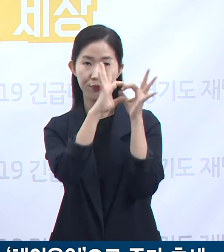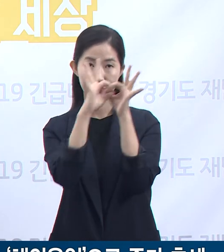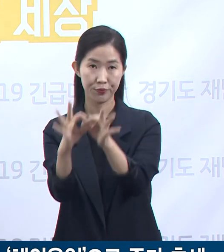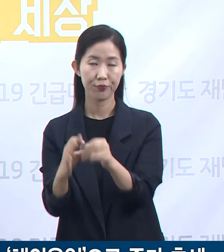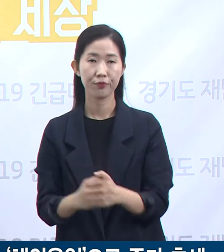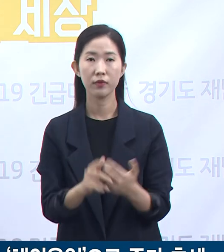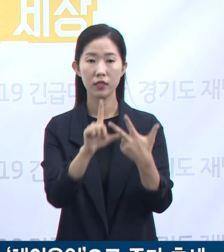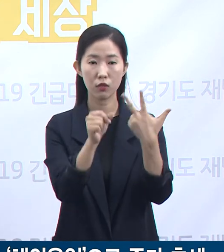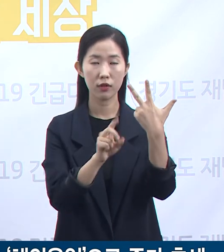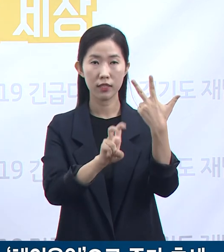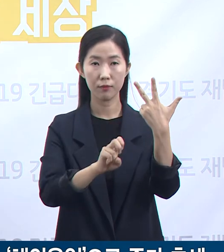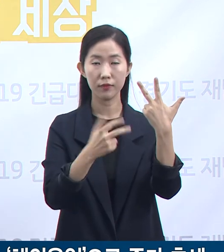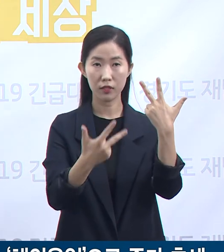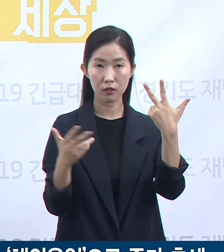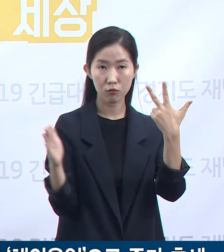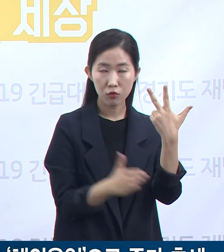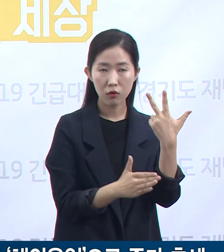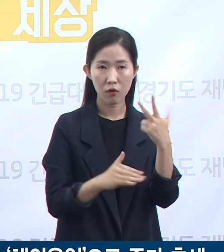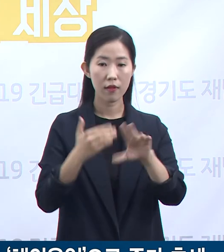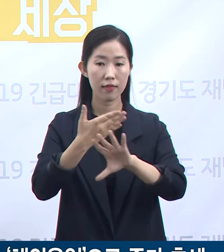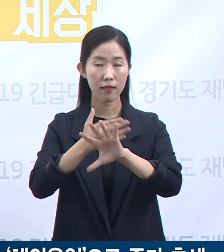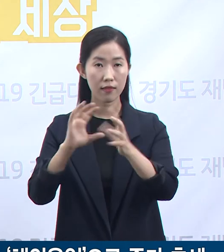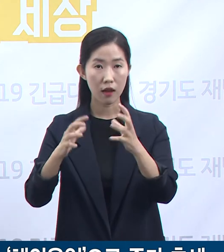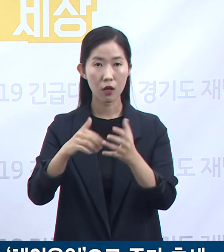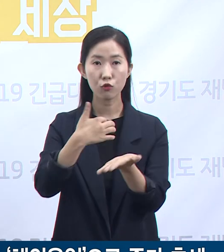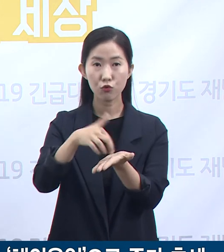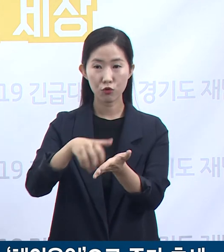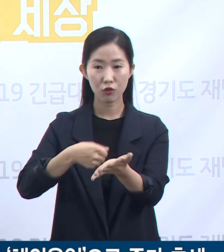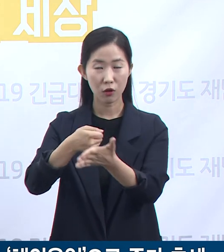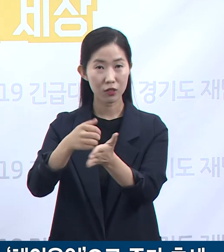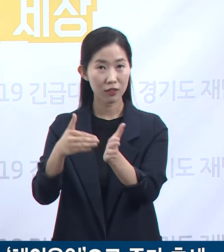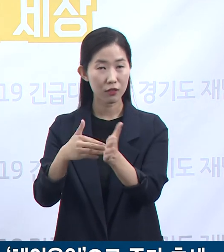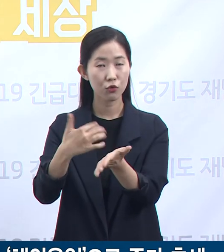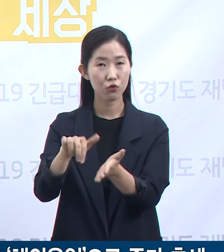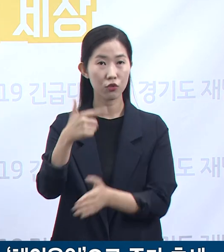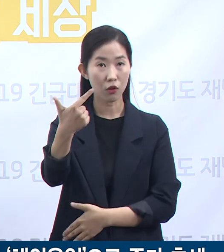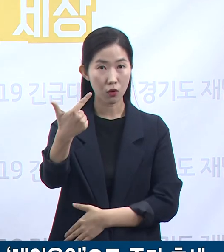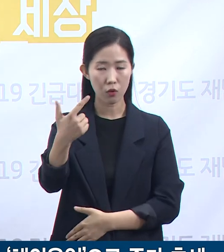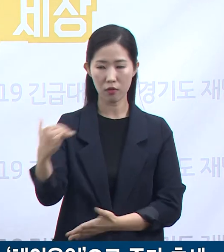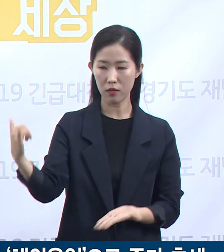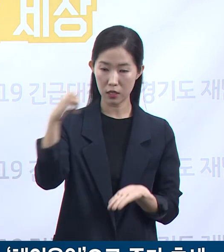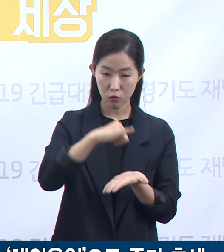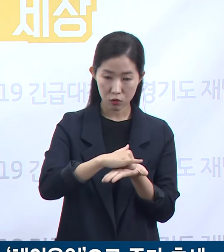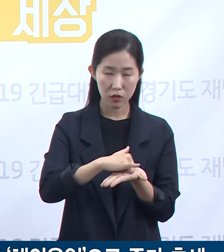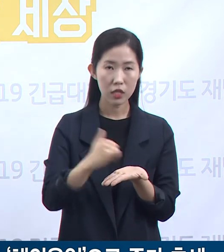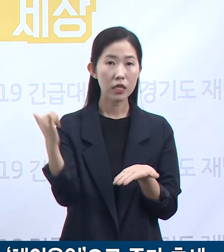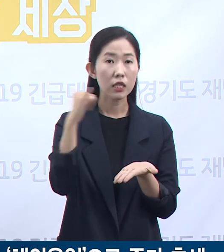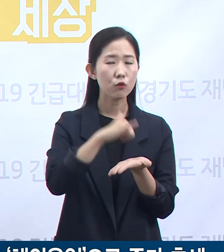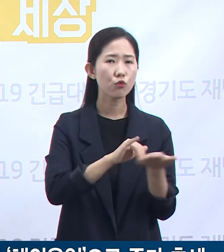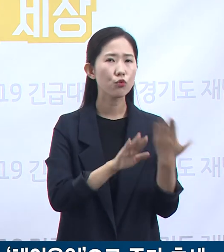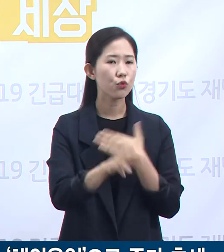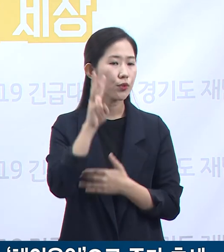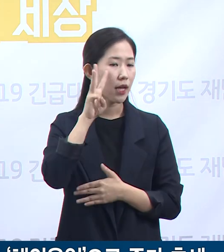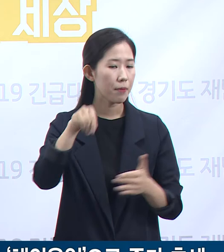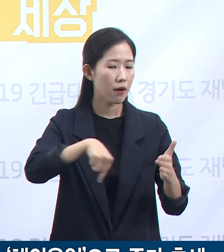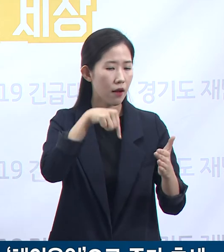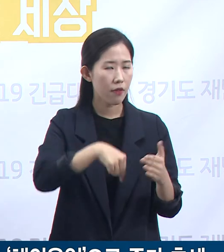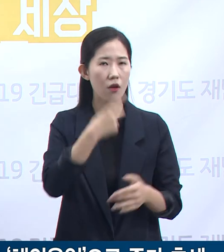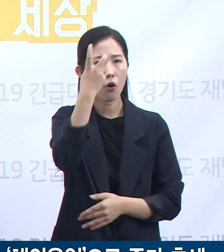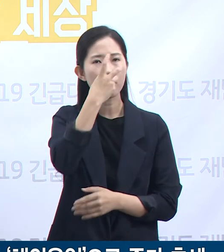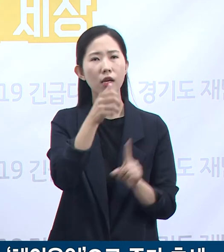방역 강화 대상 국가 입국자의 경우는 코로나19 진단검사를 입국 후 3일 이내 1회 실시하던 것에서